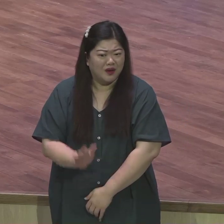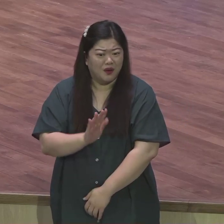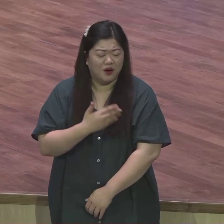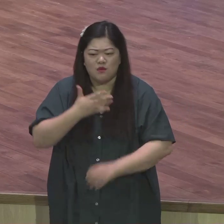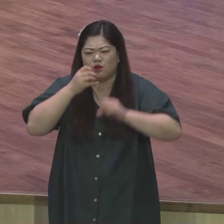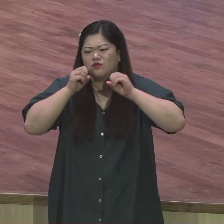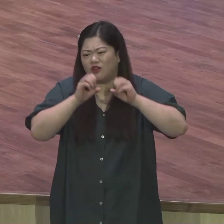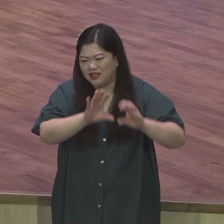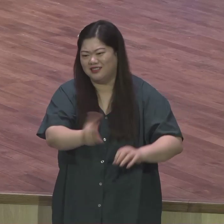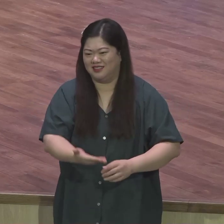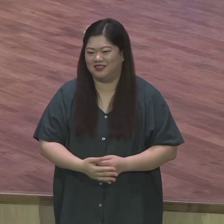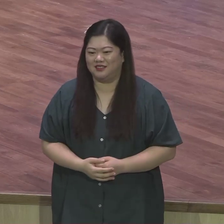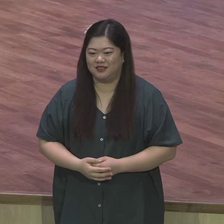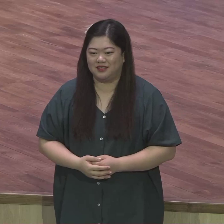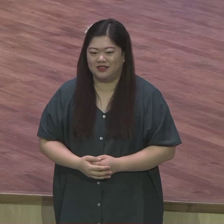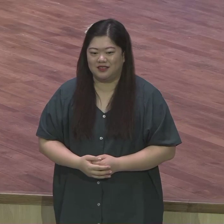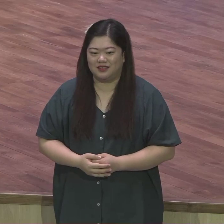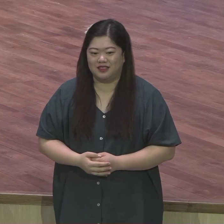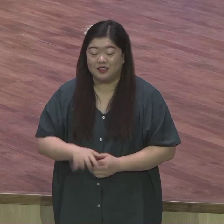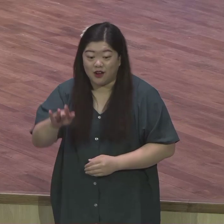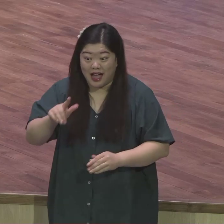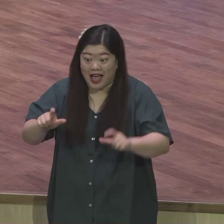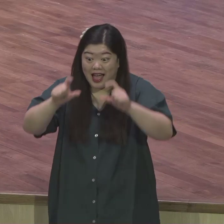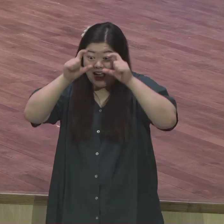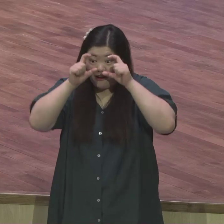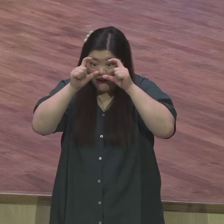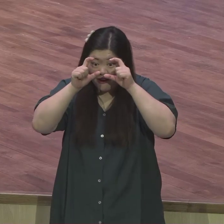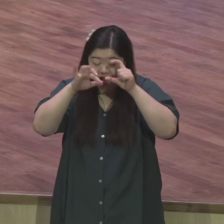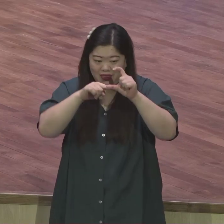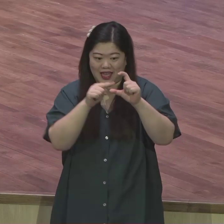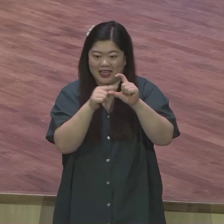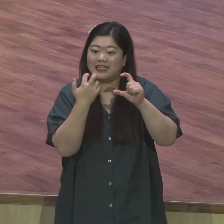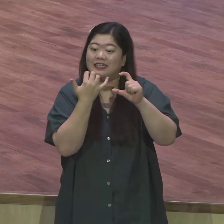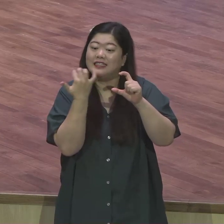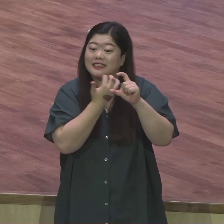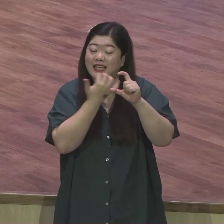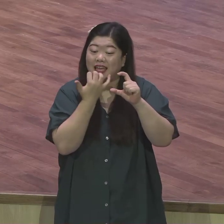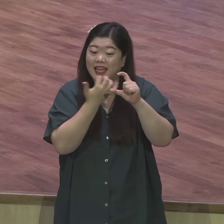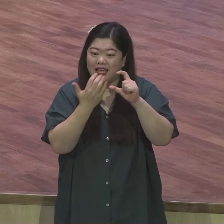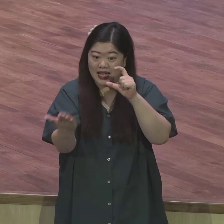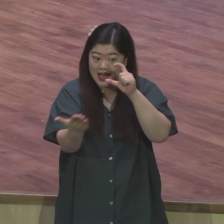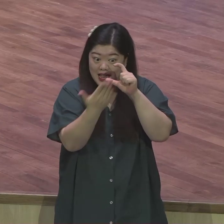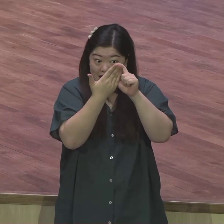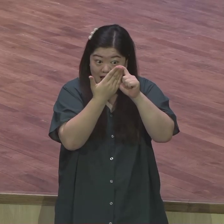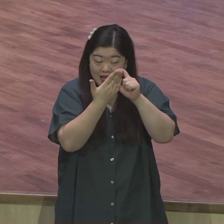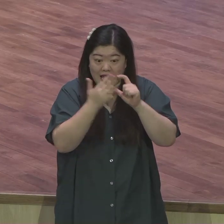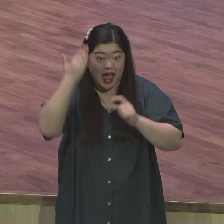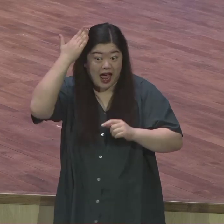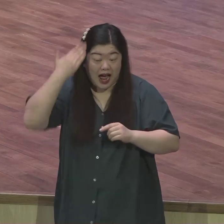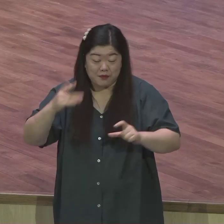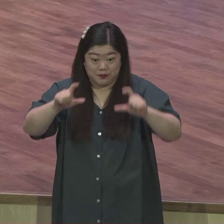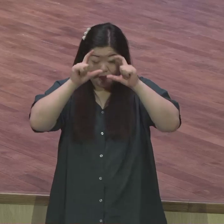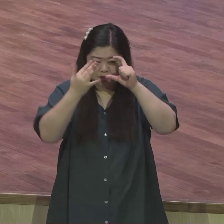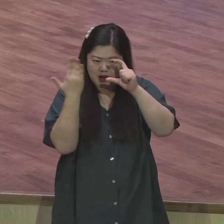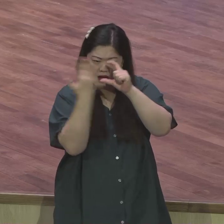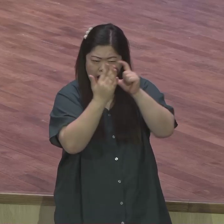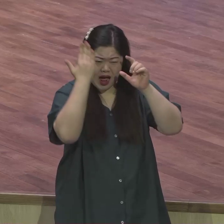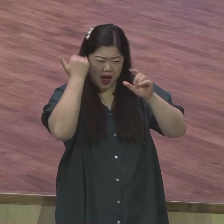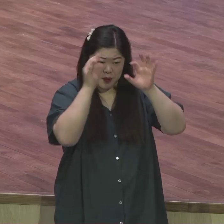하는 영적 안경을 끼고 아 너무나 정말 내 주위를 보니까 순수할 것이